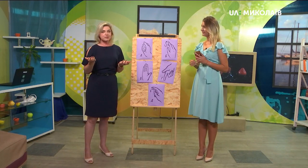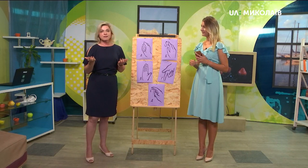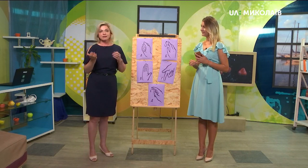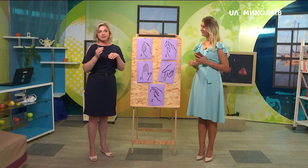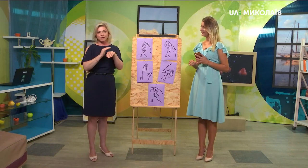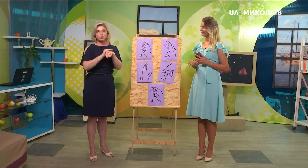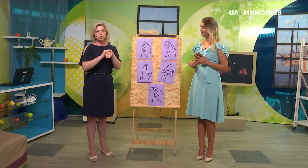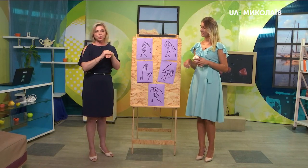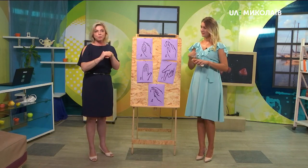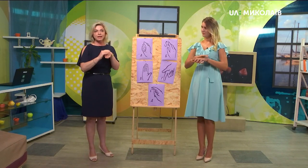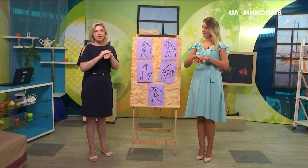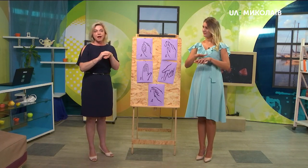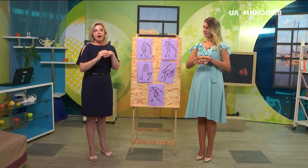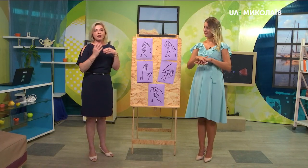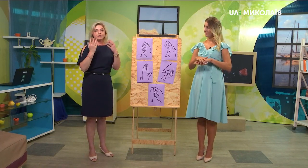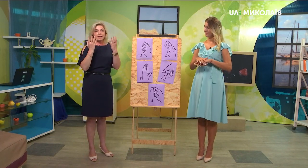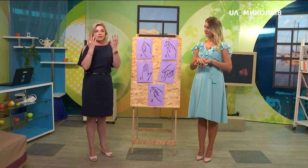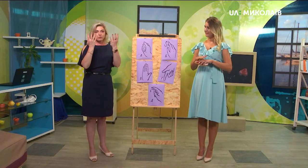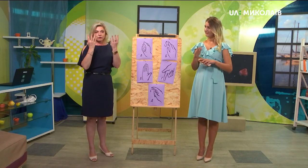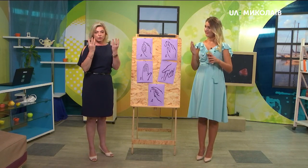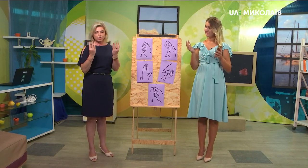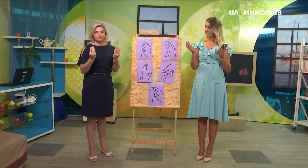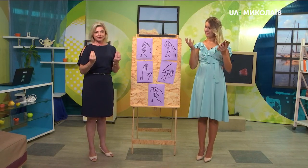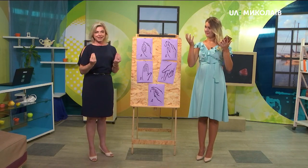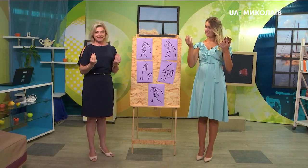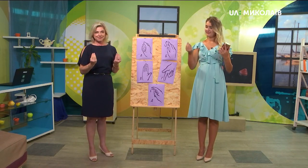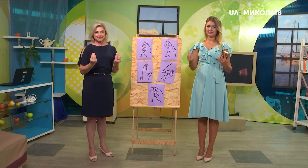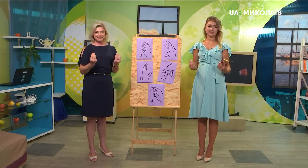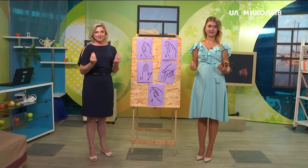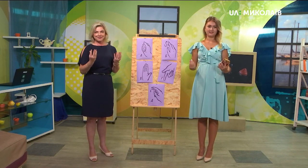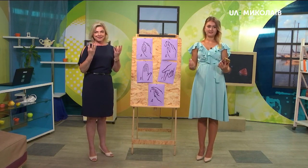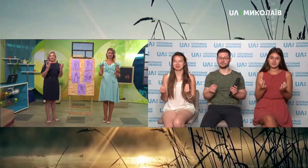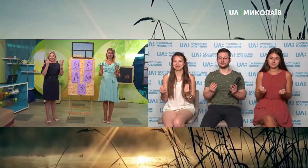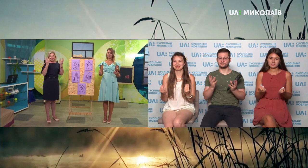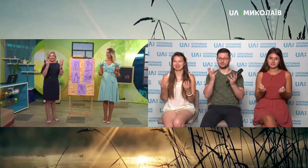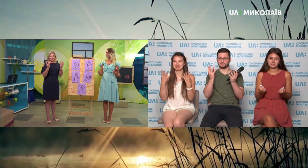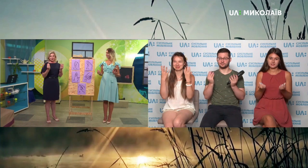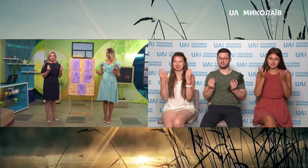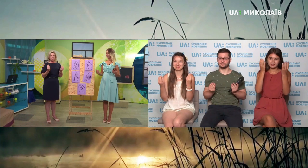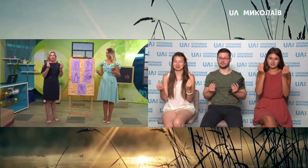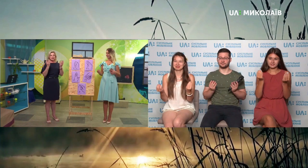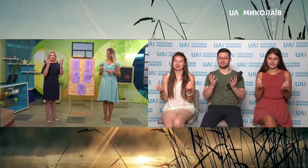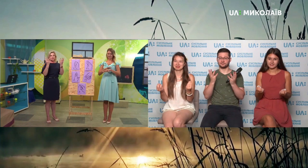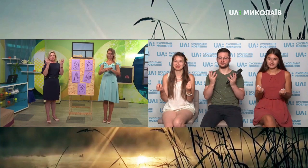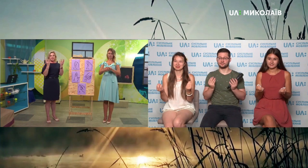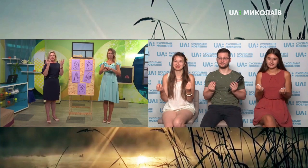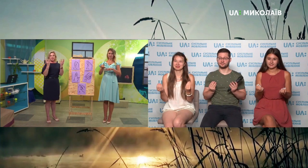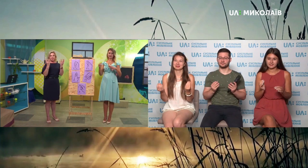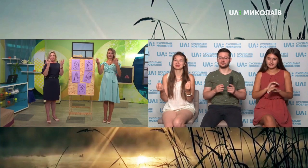сказати, також «Добрий день», от тако, «День», «День», тобто так у нас роз'єднані пальці,